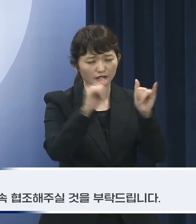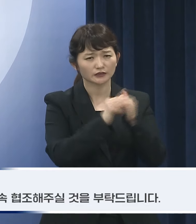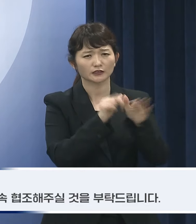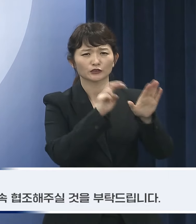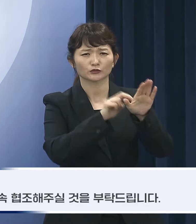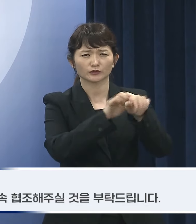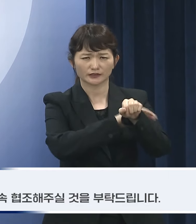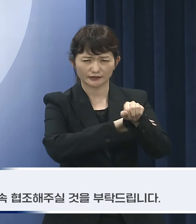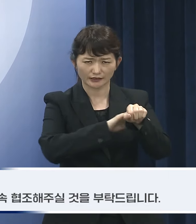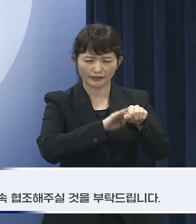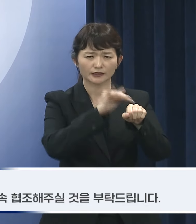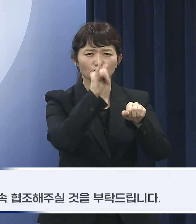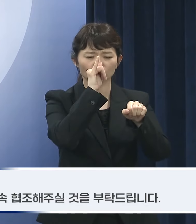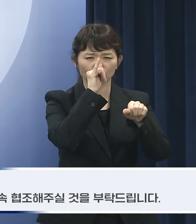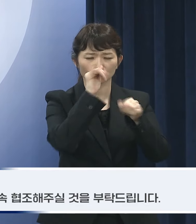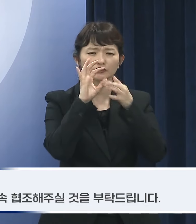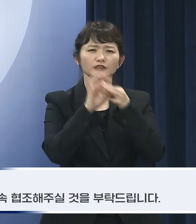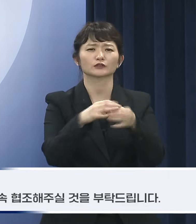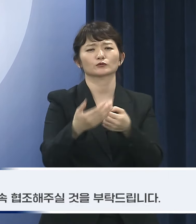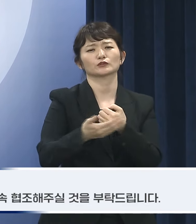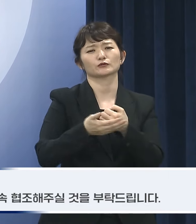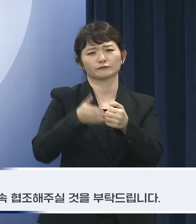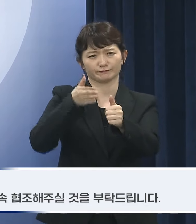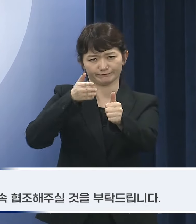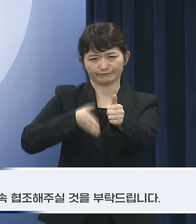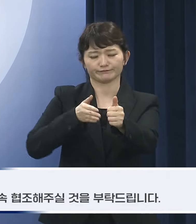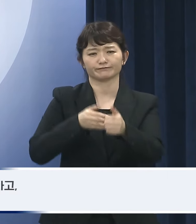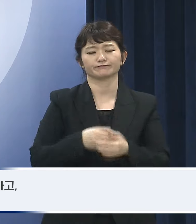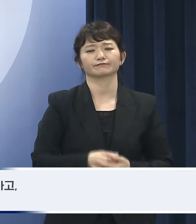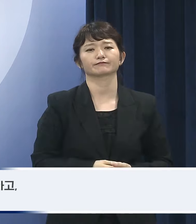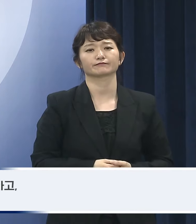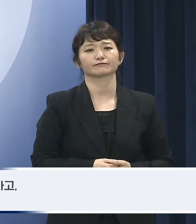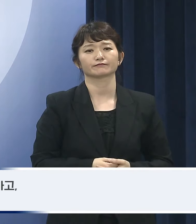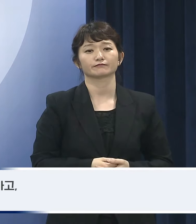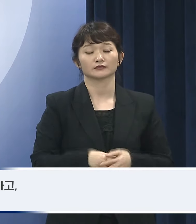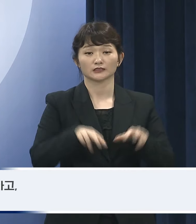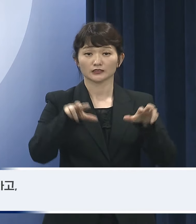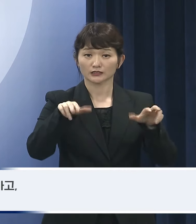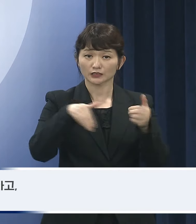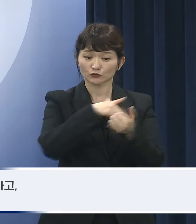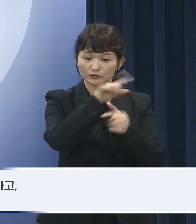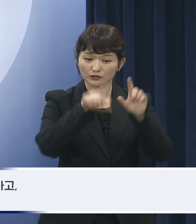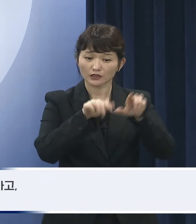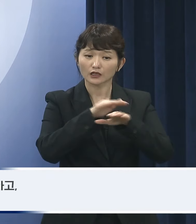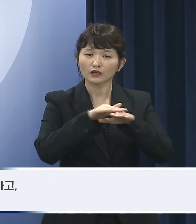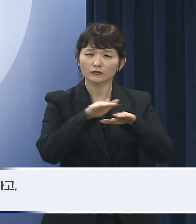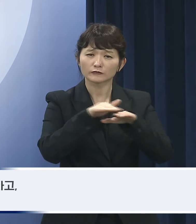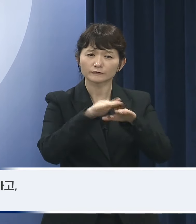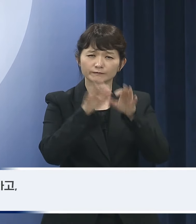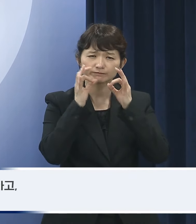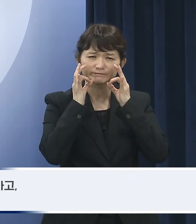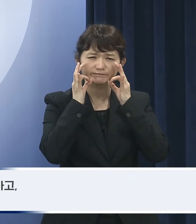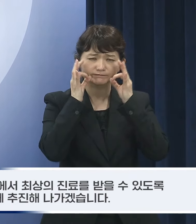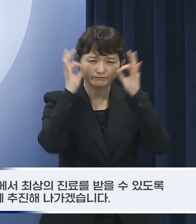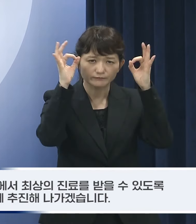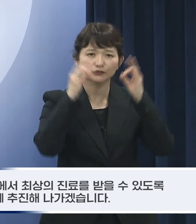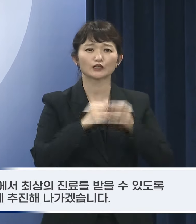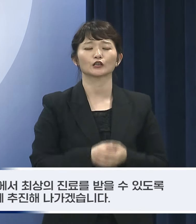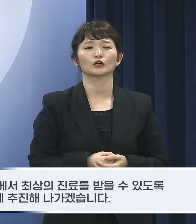지속 협조해 주실 것을 부탁드립니다. 정부는 지금의 상황을 수습하는 데 최선을 다하고